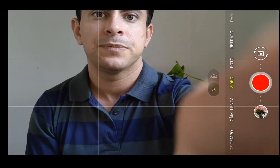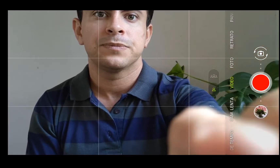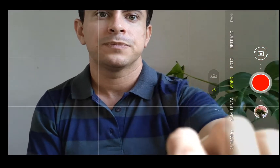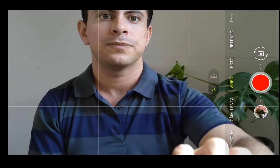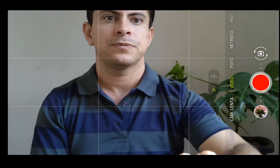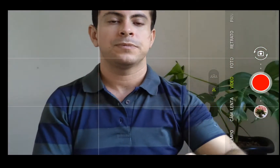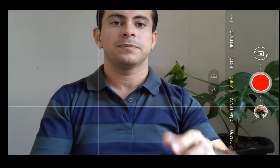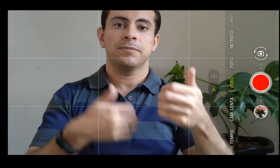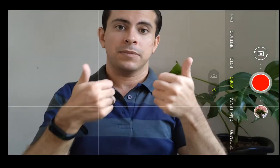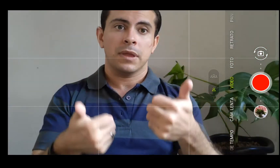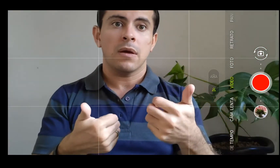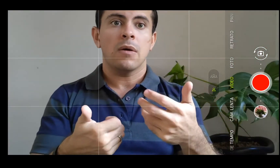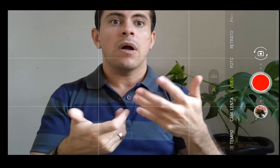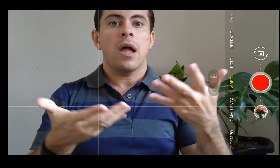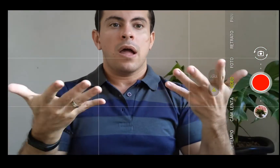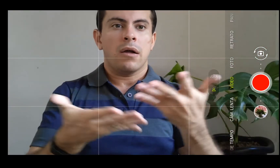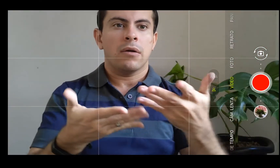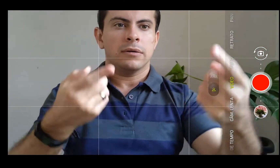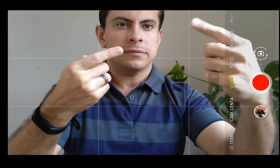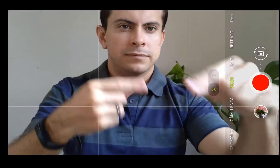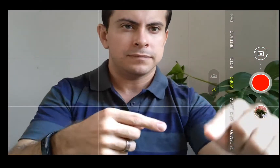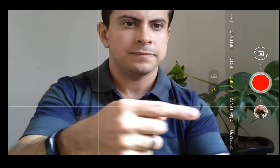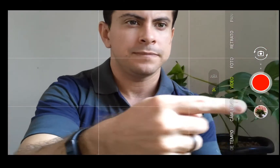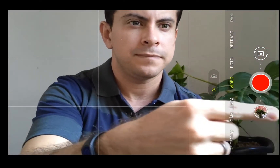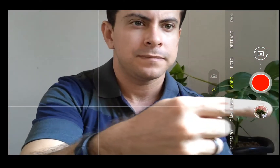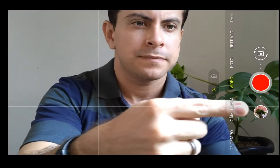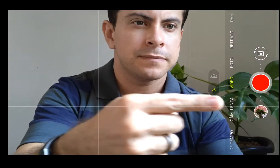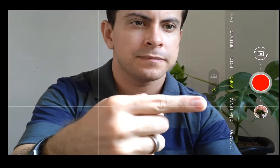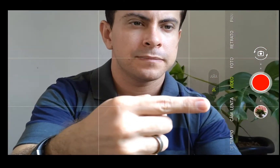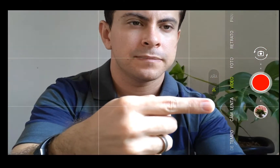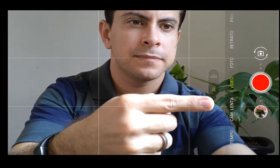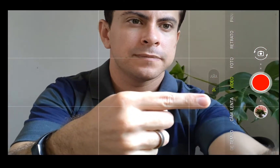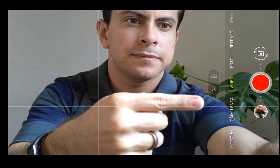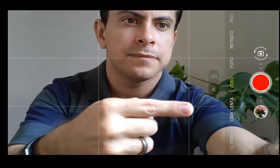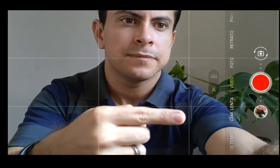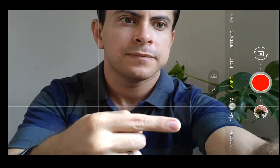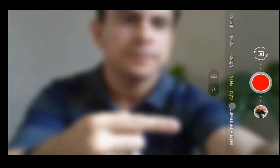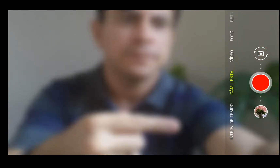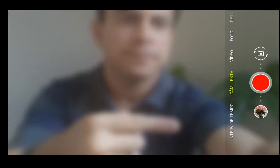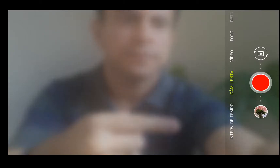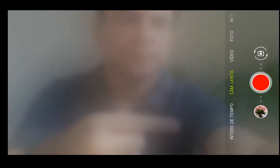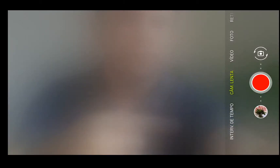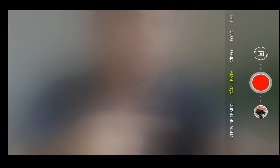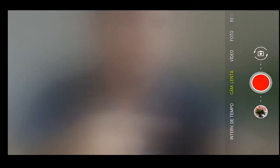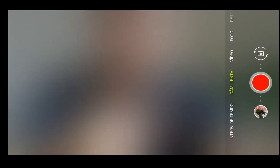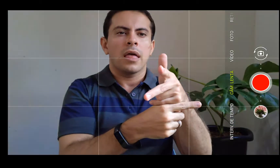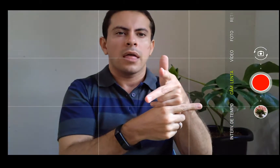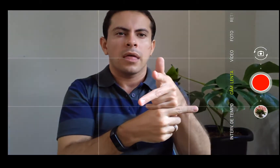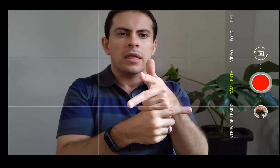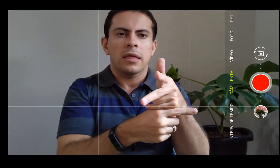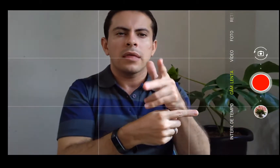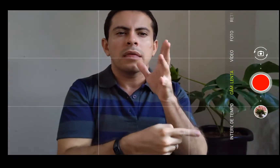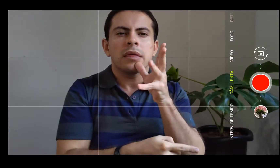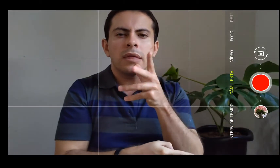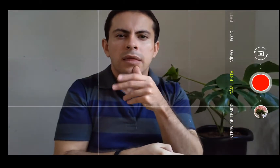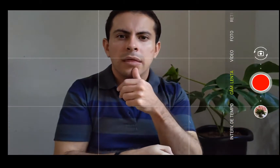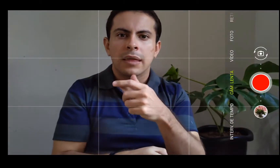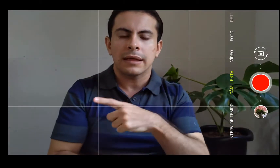Então, passando aqui para a câmera lenta, muito bom. A gente tem aqui 3 níveis de câmera lenta.